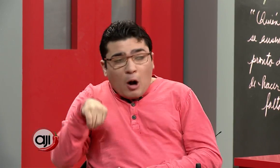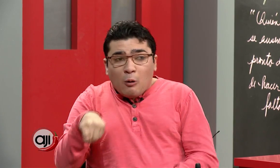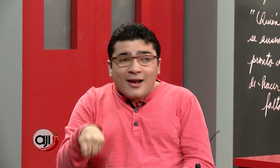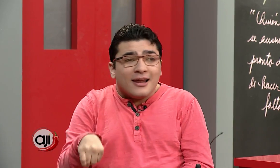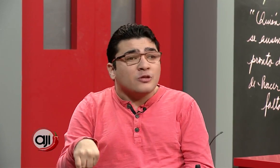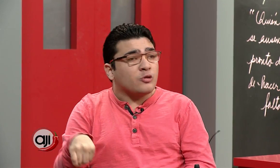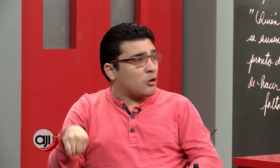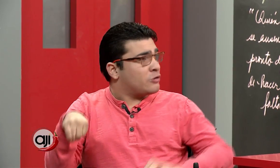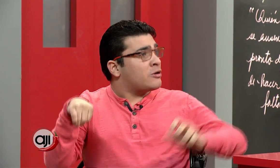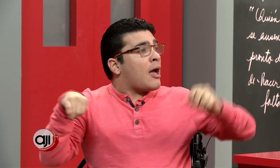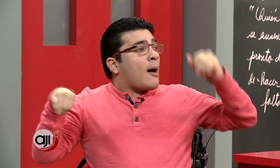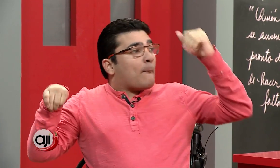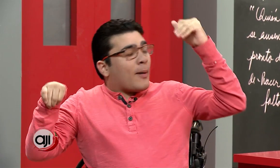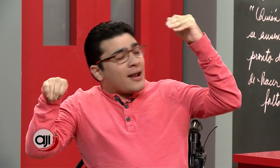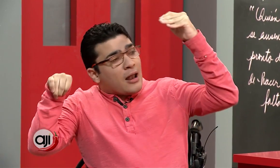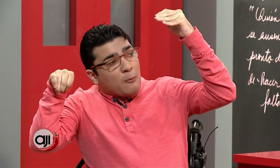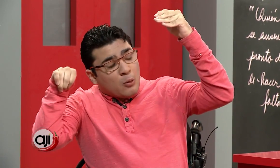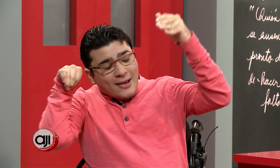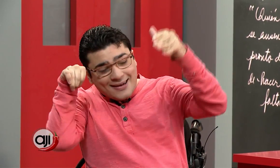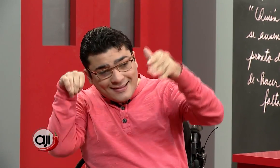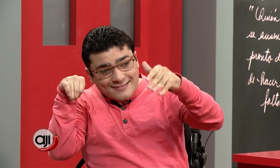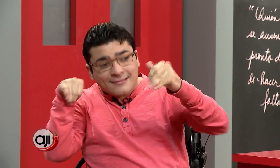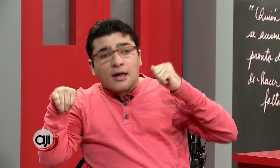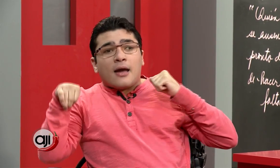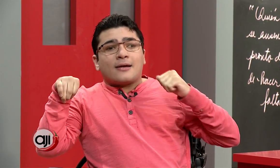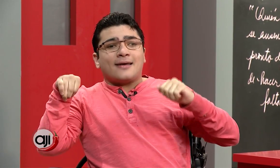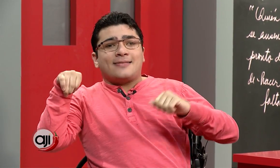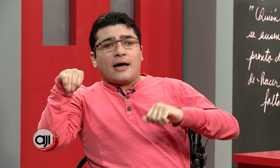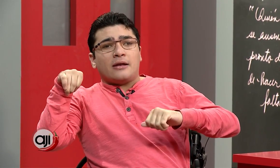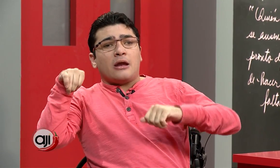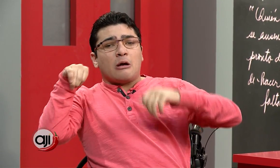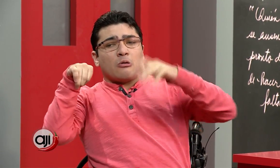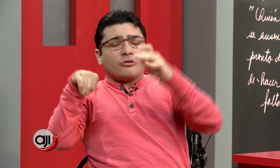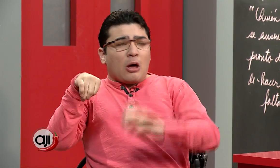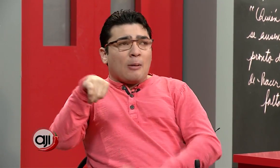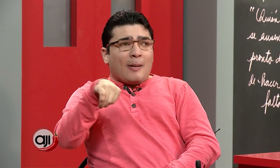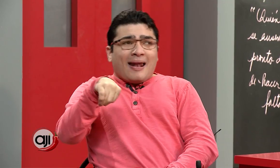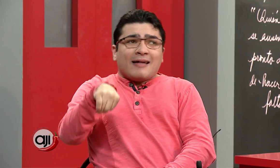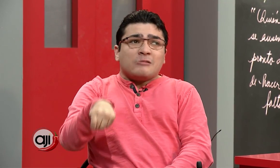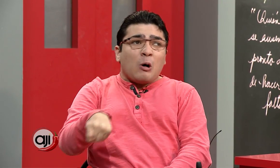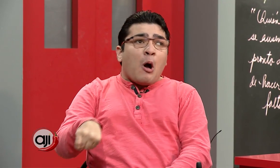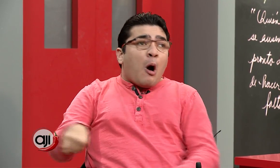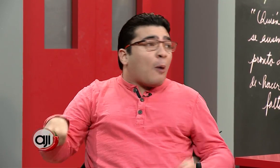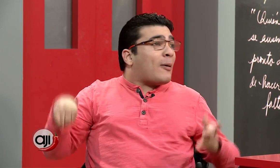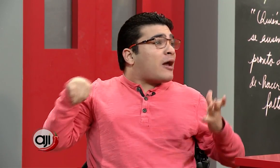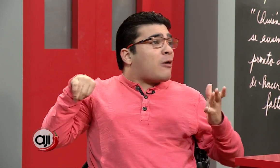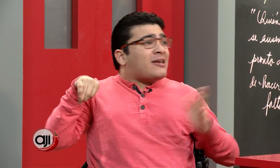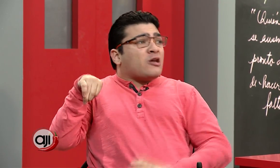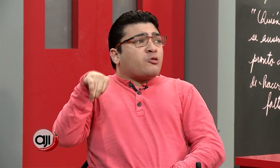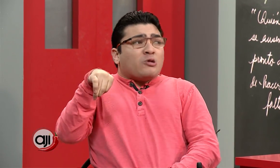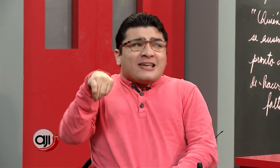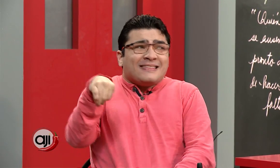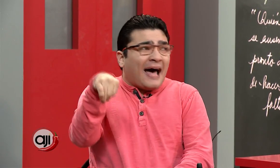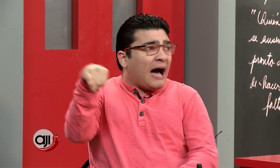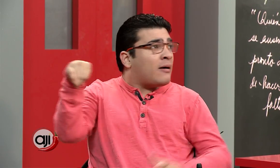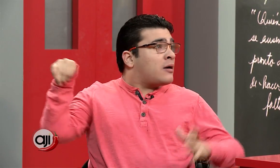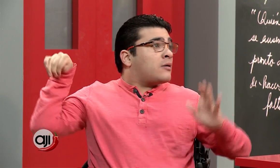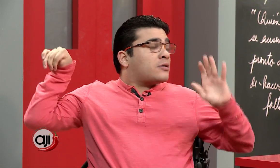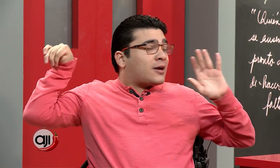abuelitos, para las mujeres que están en un estado de embarazo o para cualquier turista que